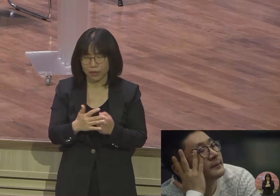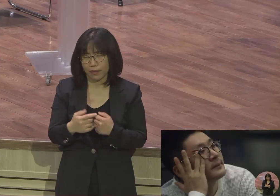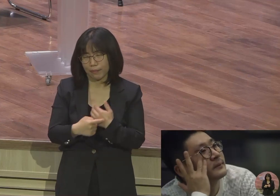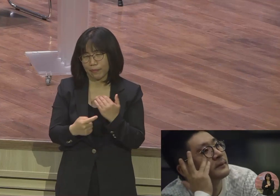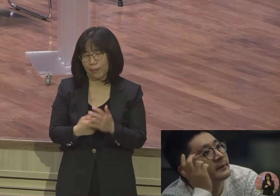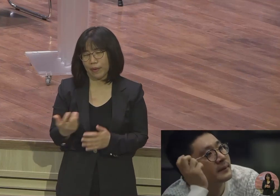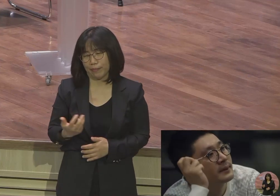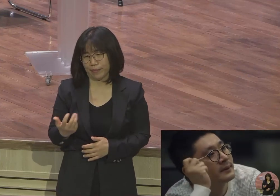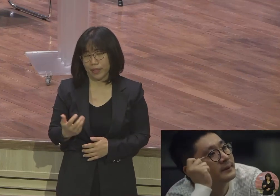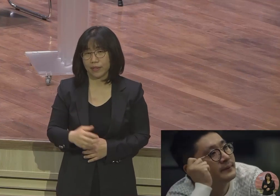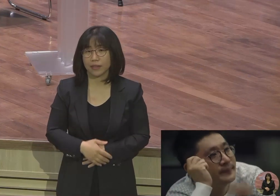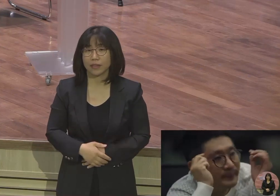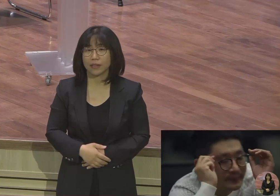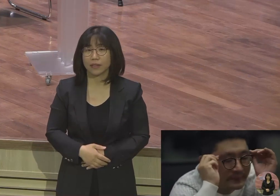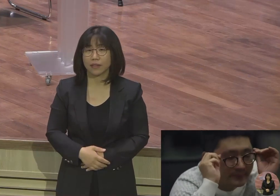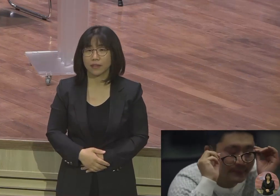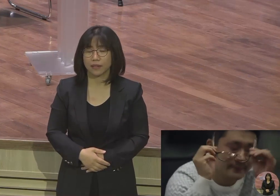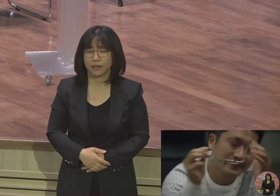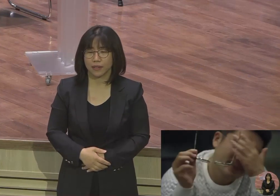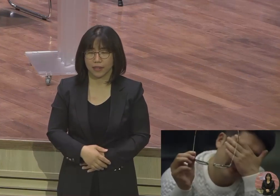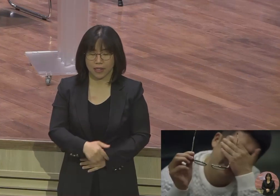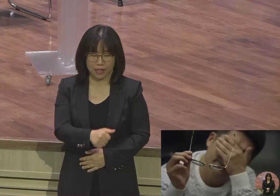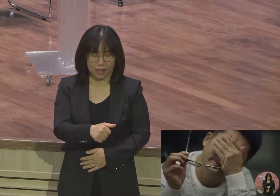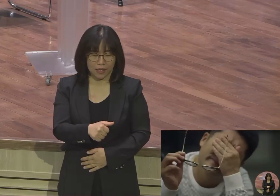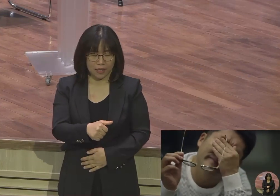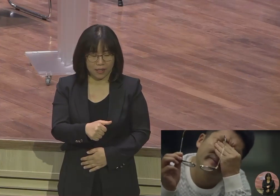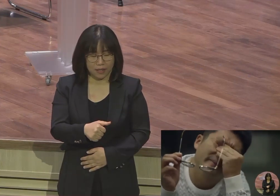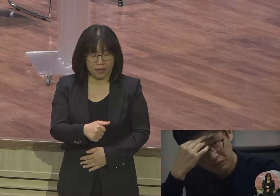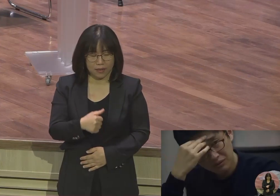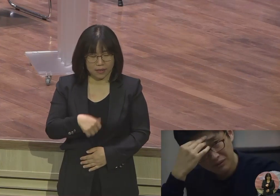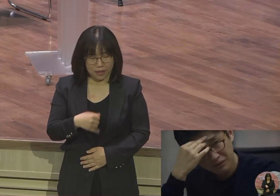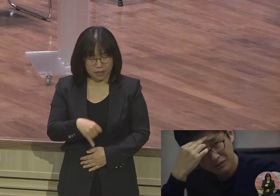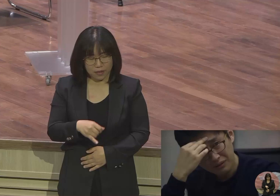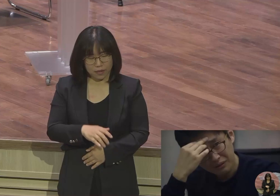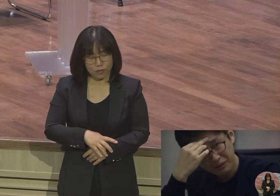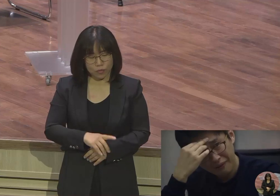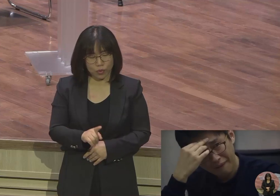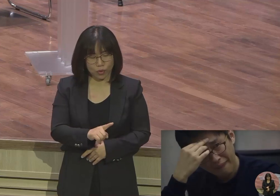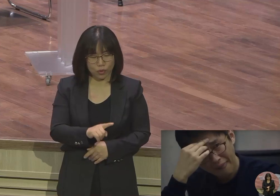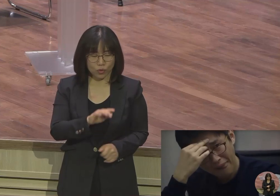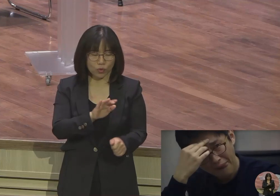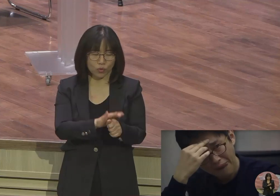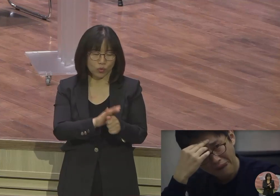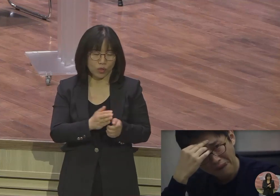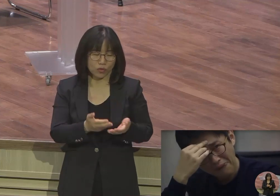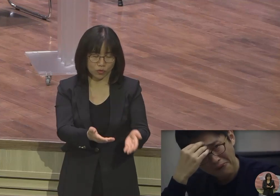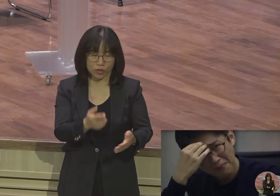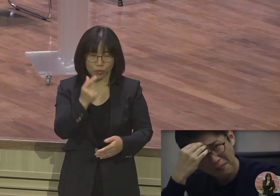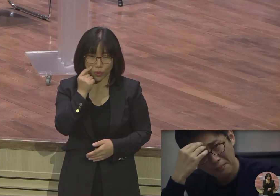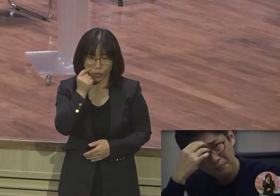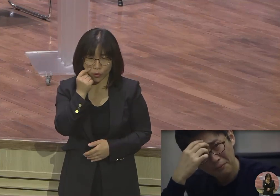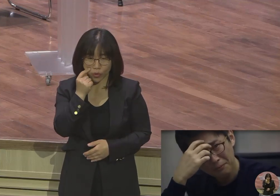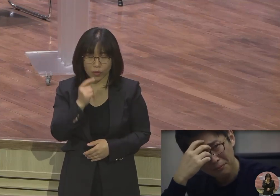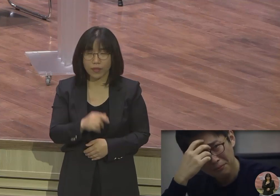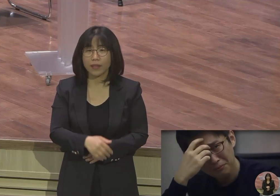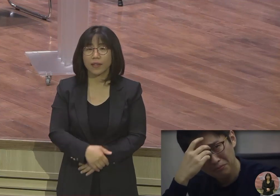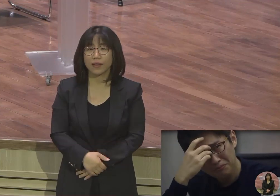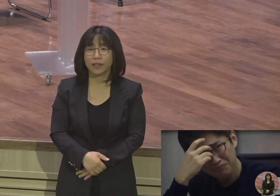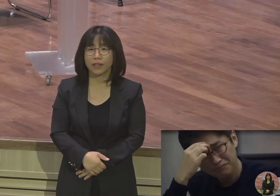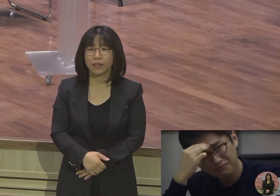아들이라는 것은 어느 부과도 바꿀 수도 없는 것이고 그게 뭐 도와주지도 못했고 했는데 너들이 알아서 잘할 것까지.